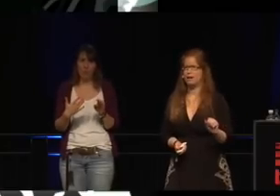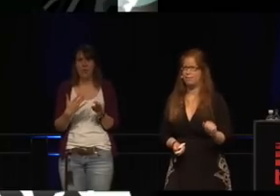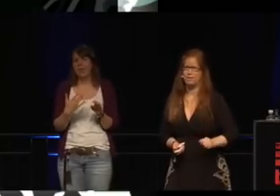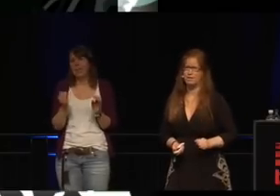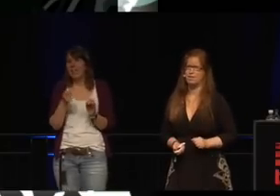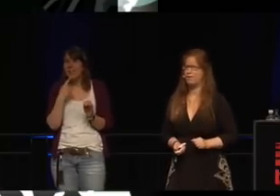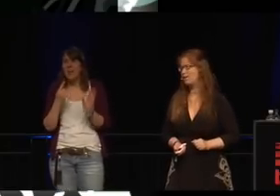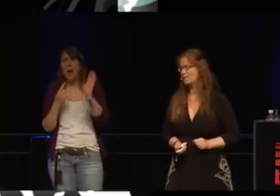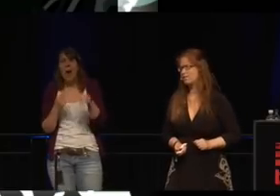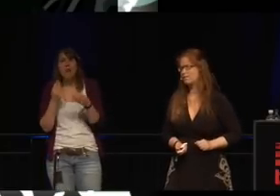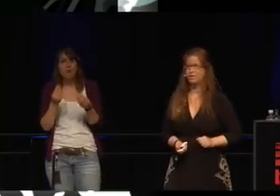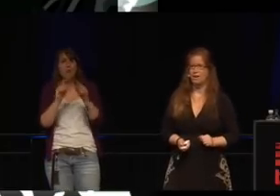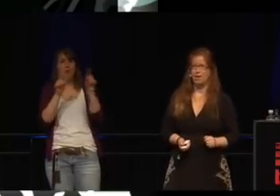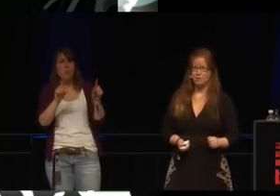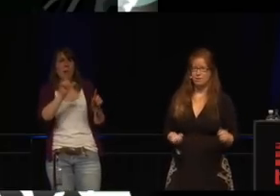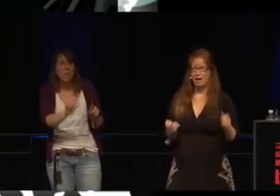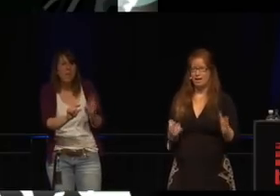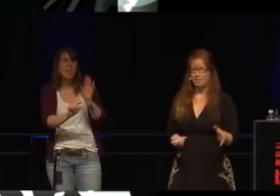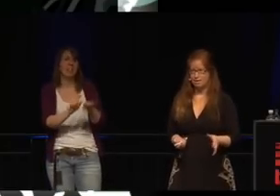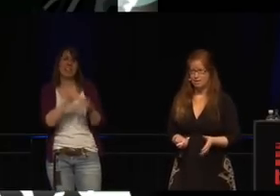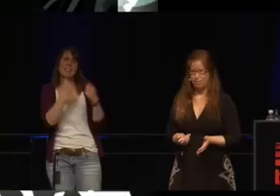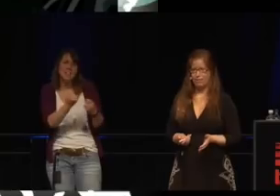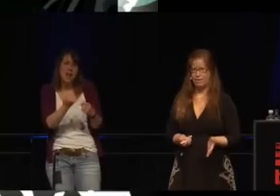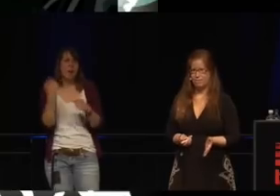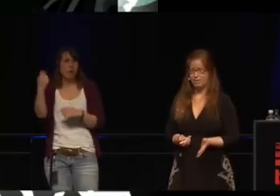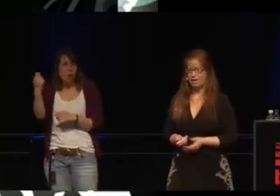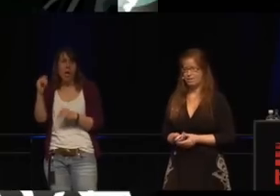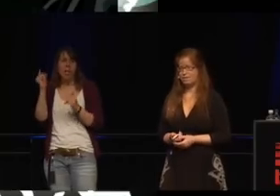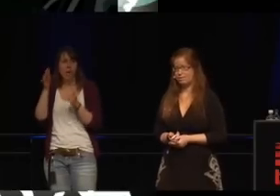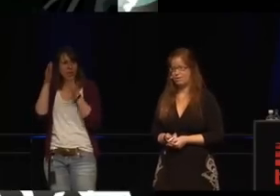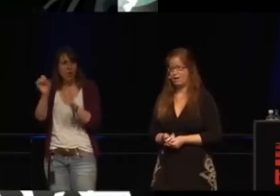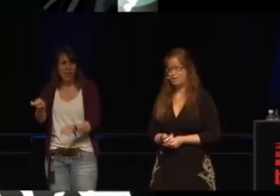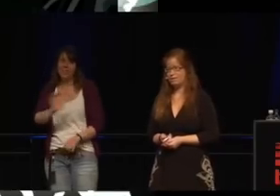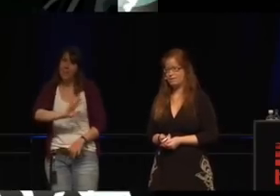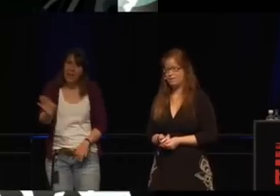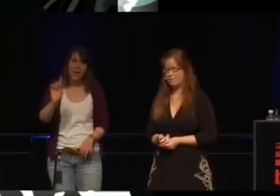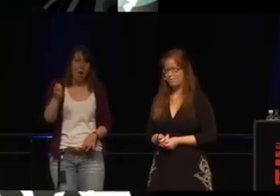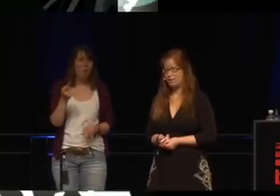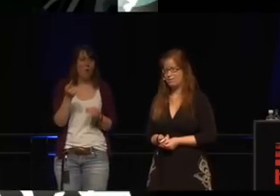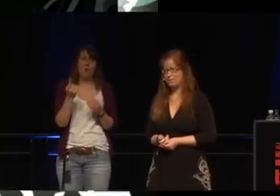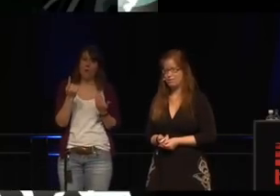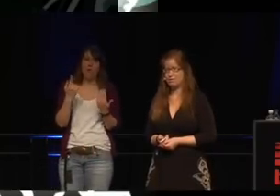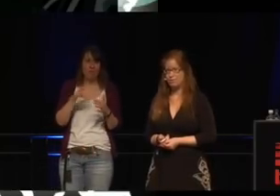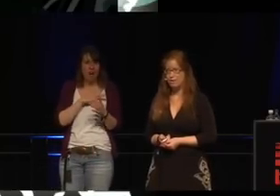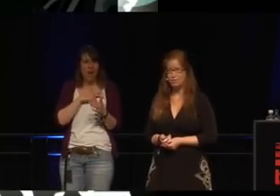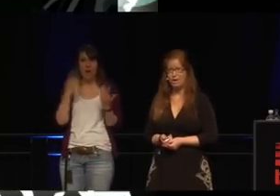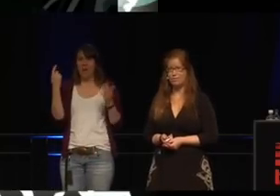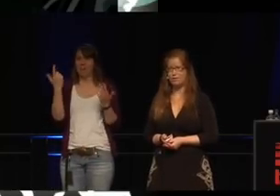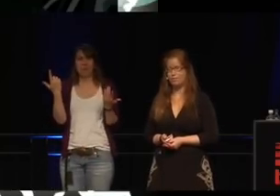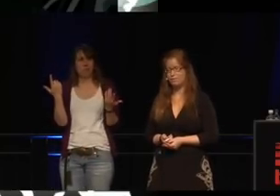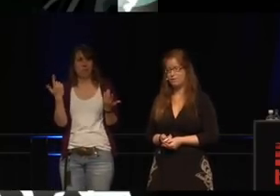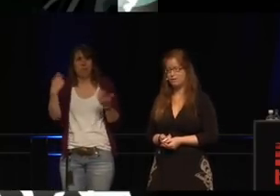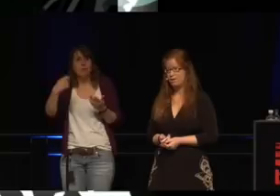Nein, nein. Und nicht nur die billigen Dildos. Es gibt die Smart-Dildos. Auch die Hightech-Sachen sind ziemlich unsicher.